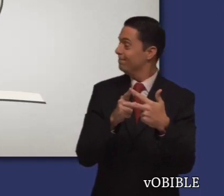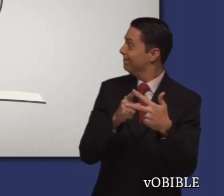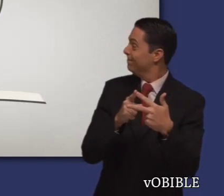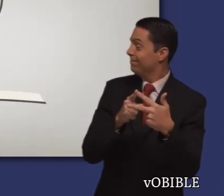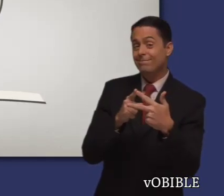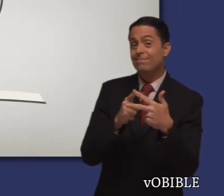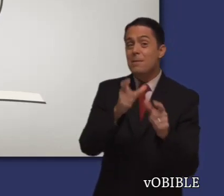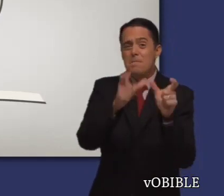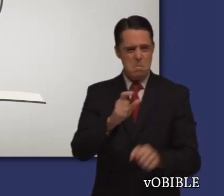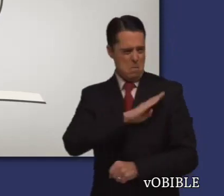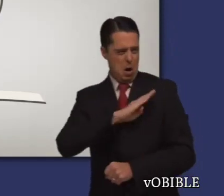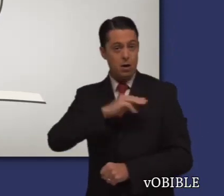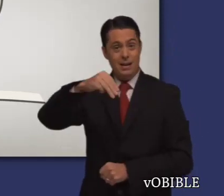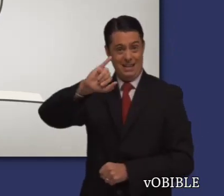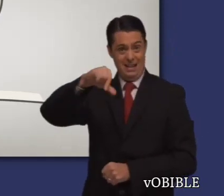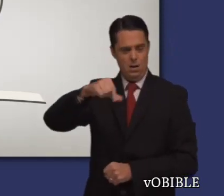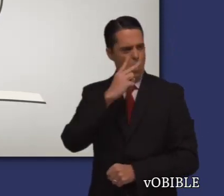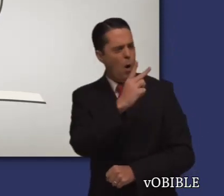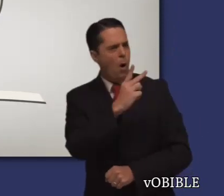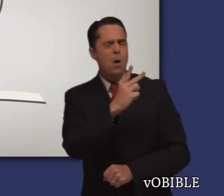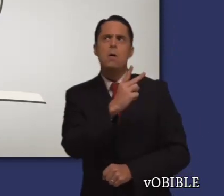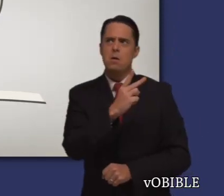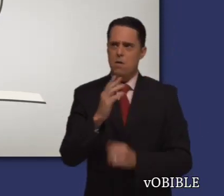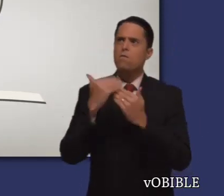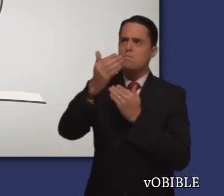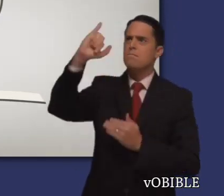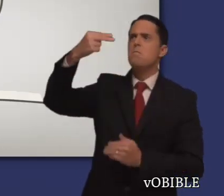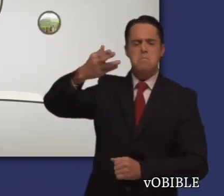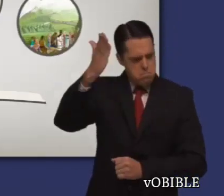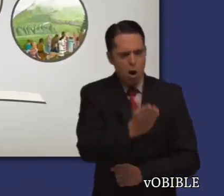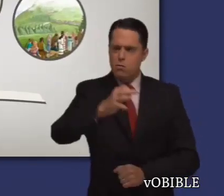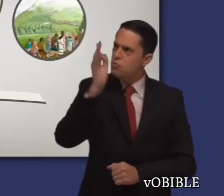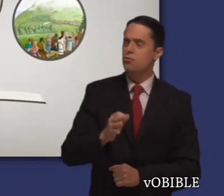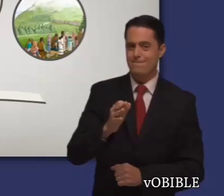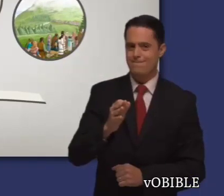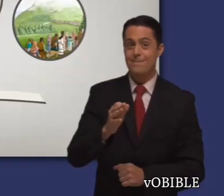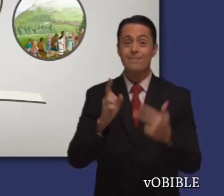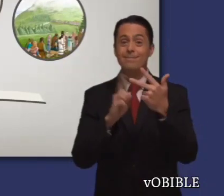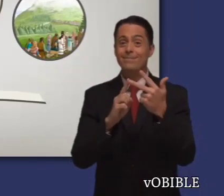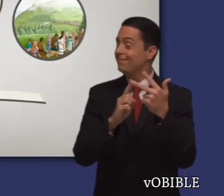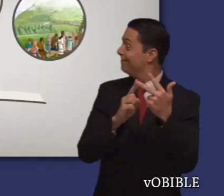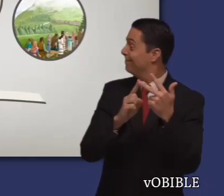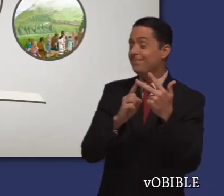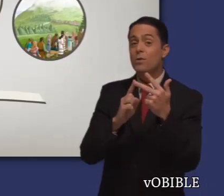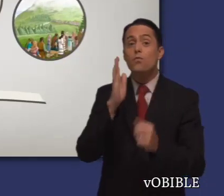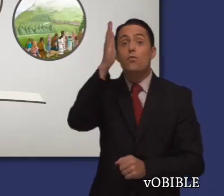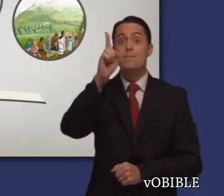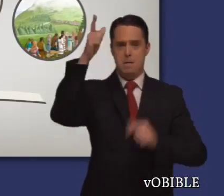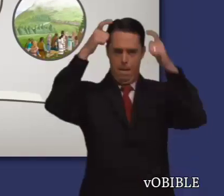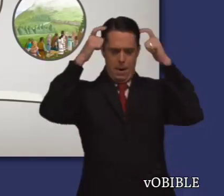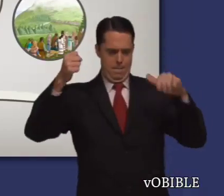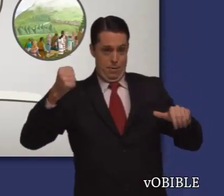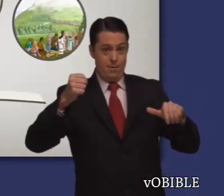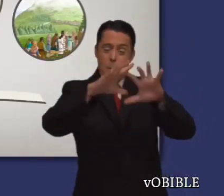En cuanto confiaba Mikeas en que Jehová castigaría a los malvados y en que la adoración pura volverá a